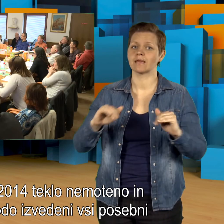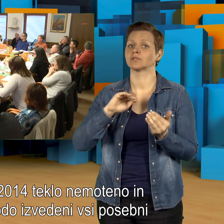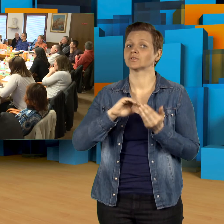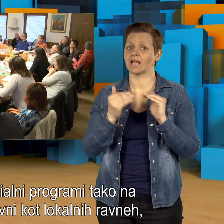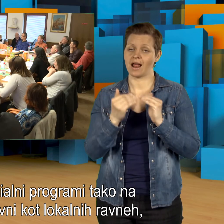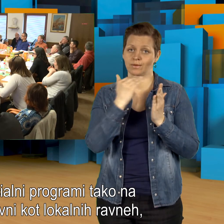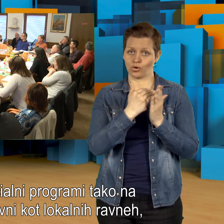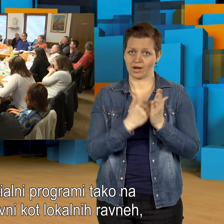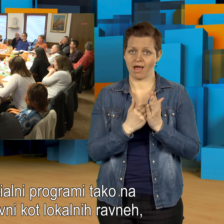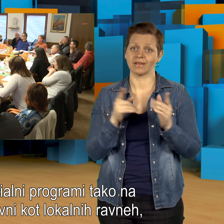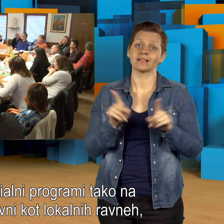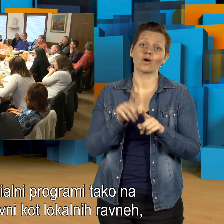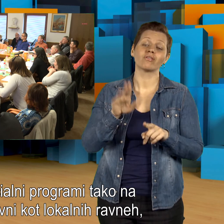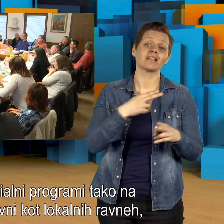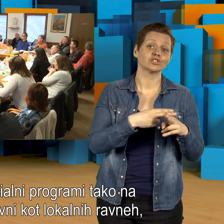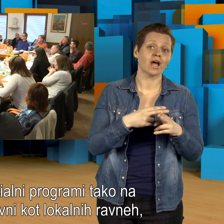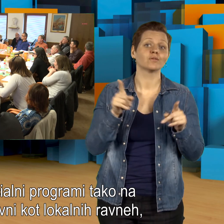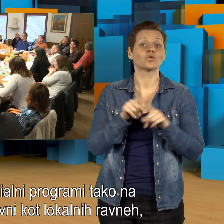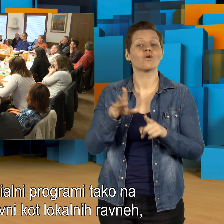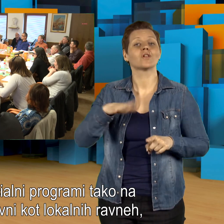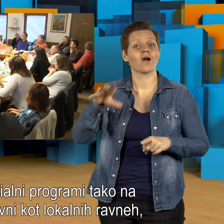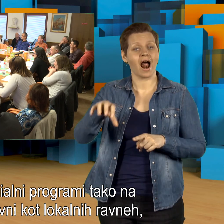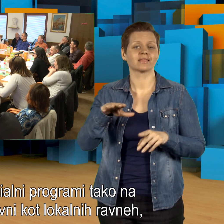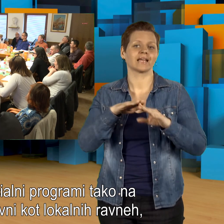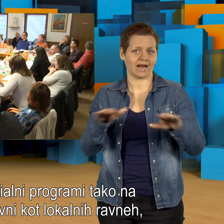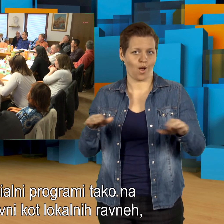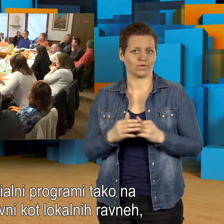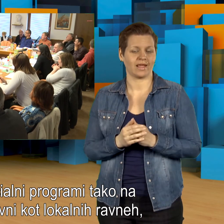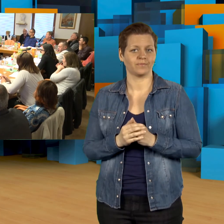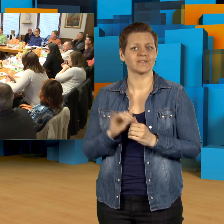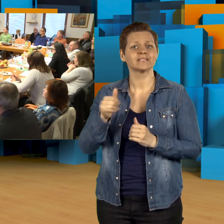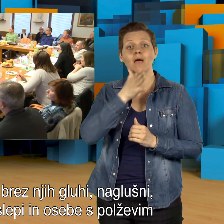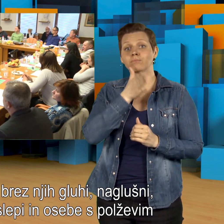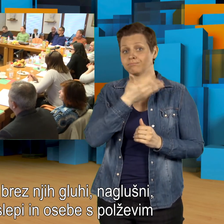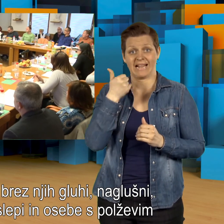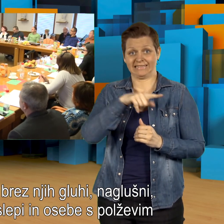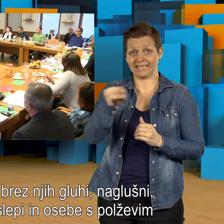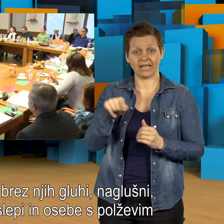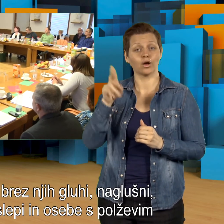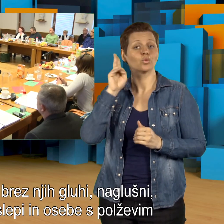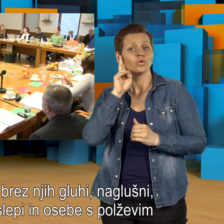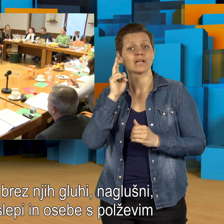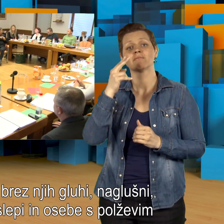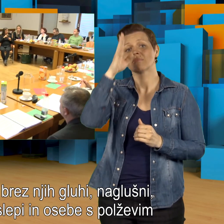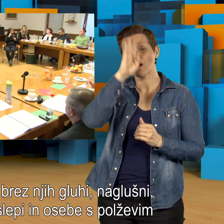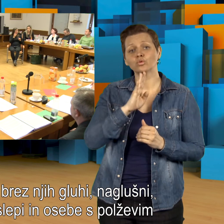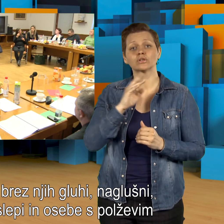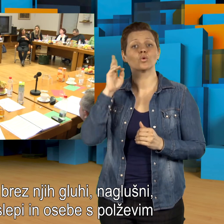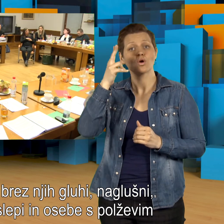državni kot lokalnih ravneh, saj se brez njih gluhi na glušni, gluhoslepi in osebe s poževim usadkom